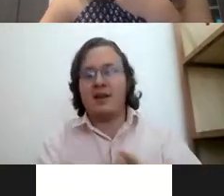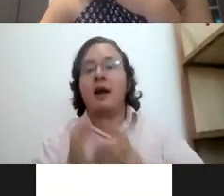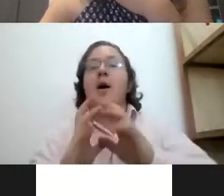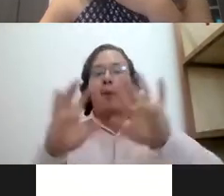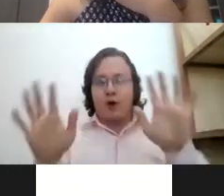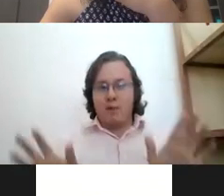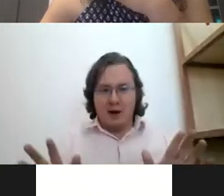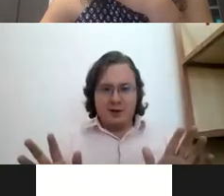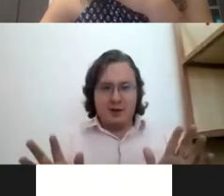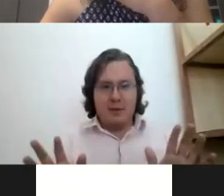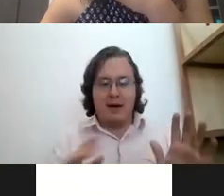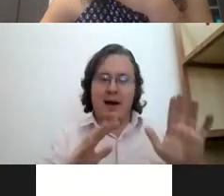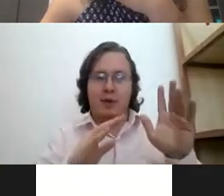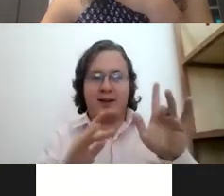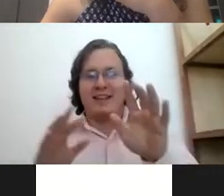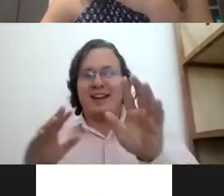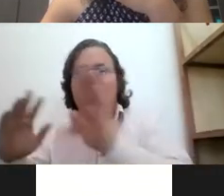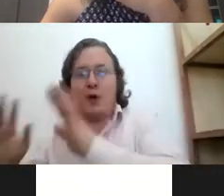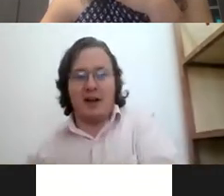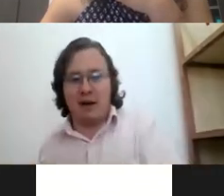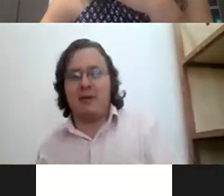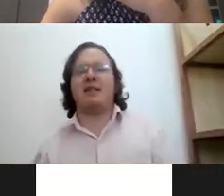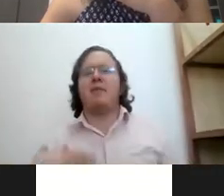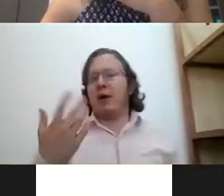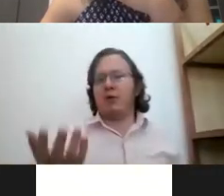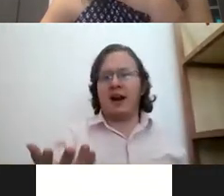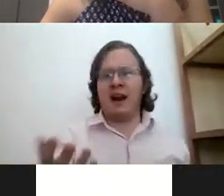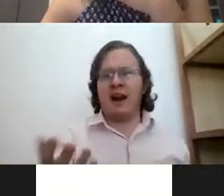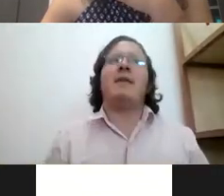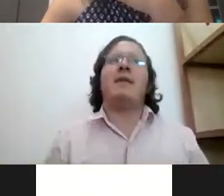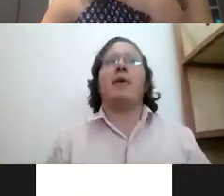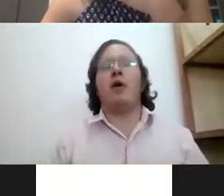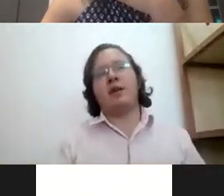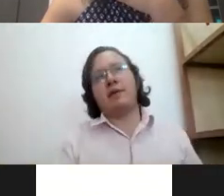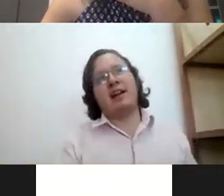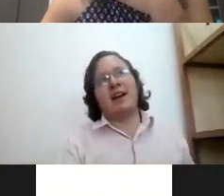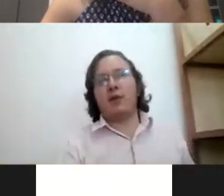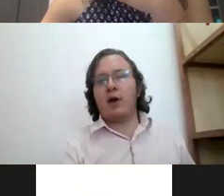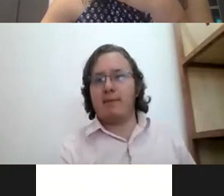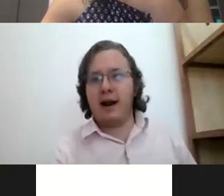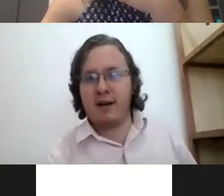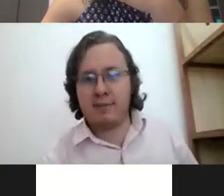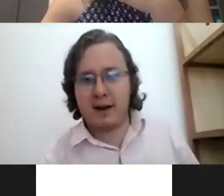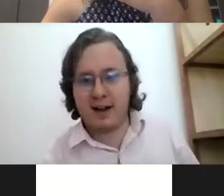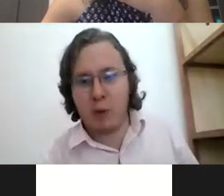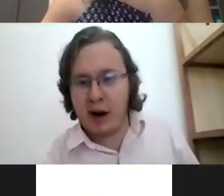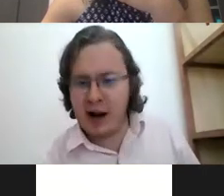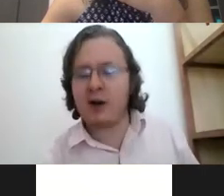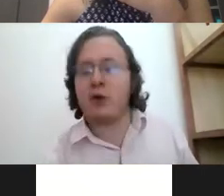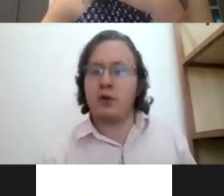por lo menos van a poder le tirar todas las palabras y me preguntarán oye pero no tenemos que le tirar todas las palabras para comunicarnos